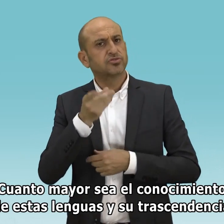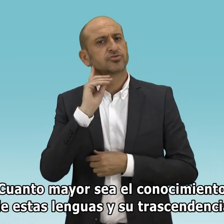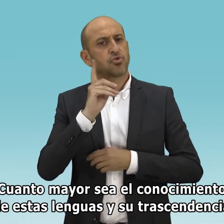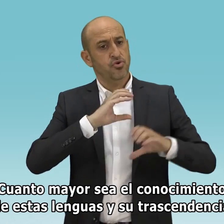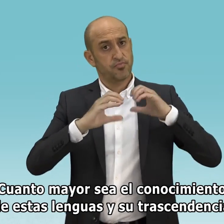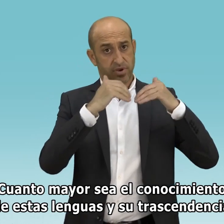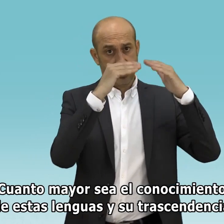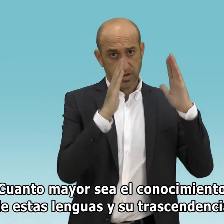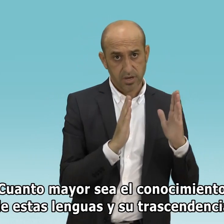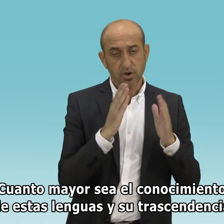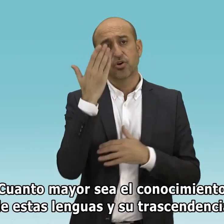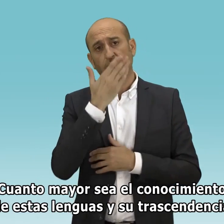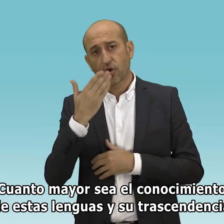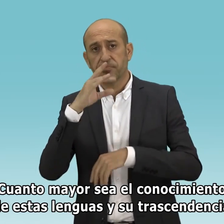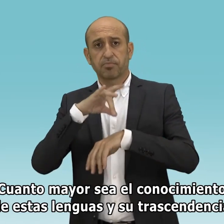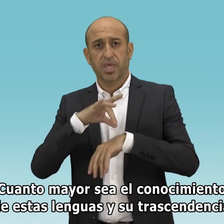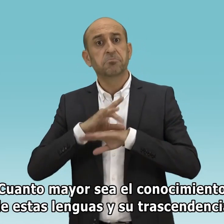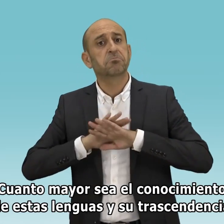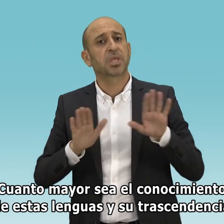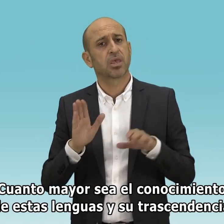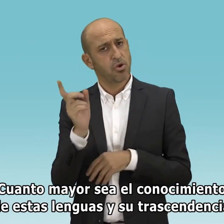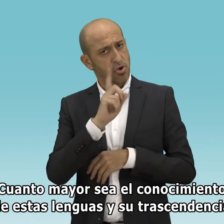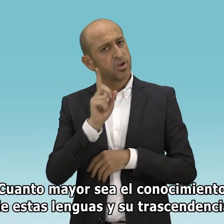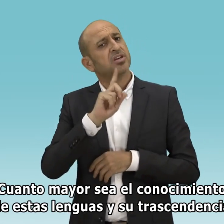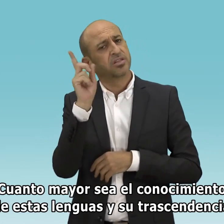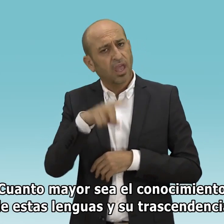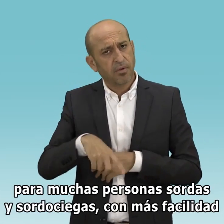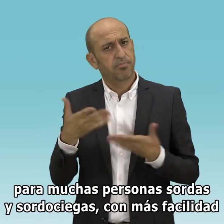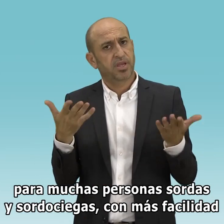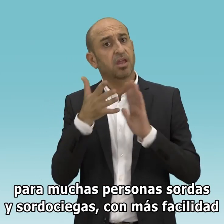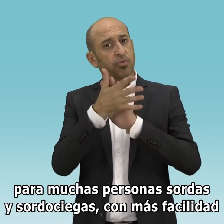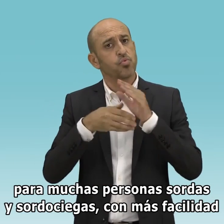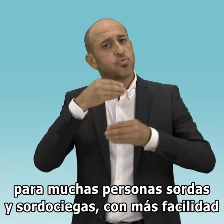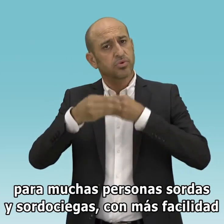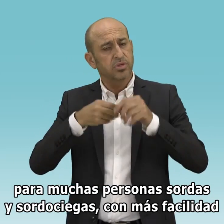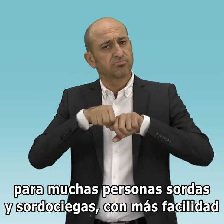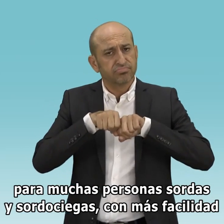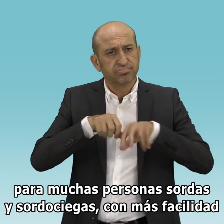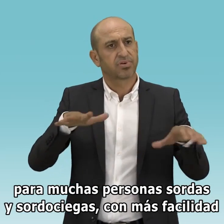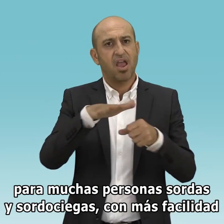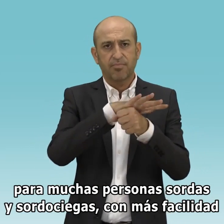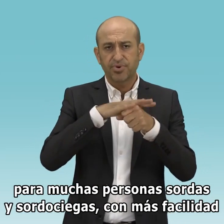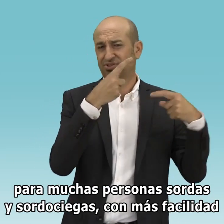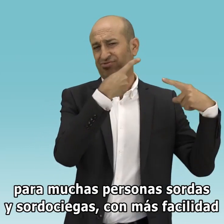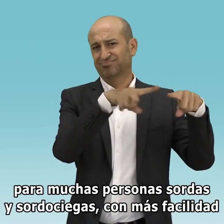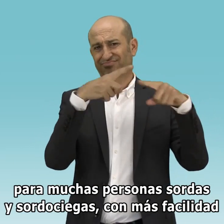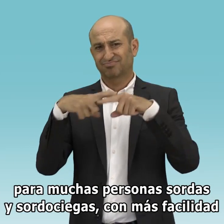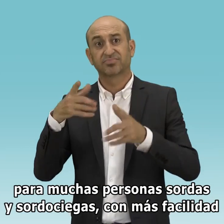Cuanto mayor sea el reconocimiento de estas lenguas y su trascendencia para muchas personas sordas y sordociegas, con más